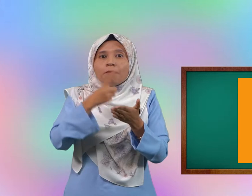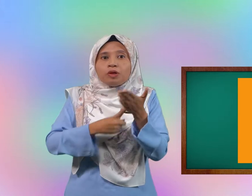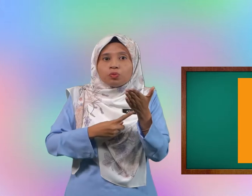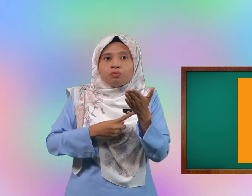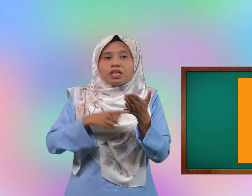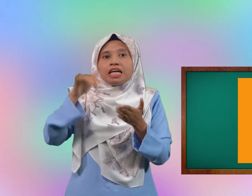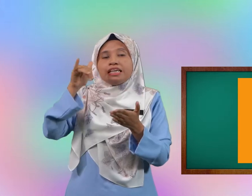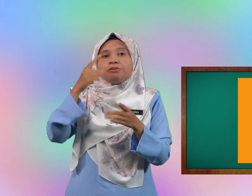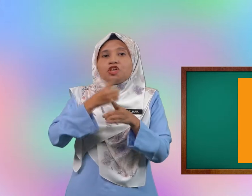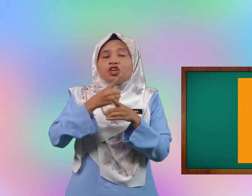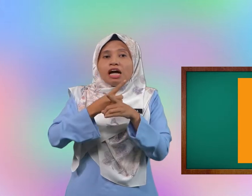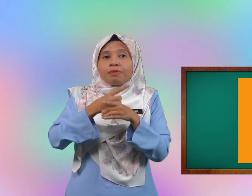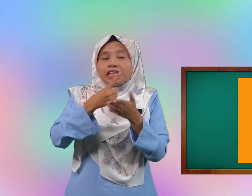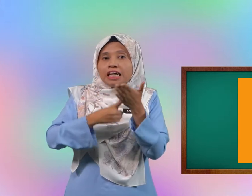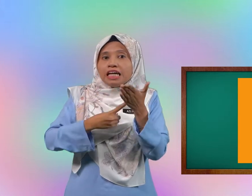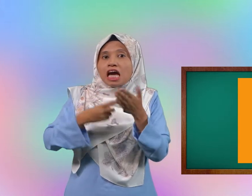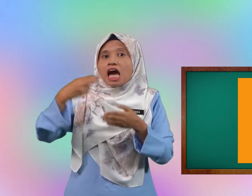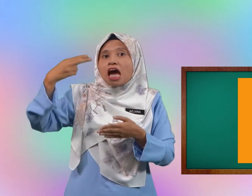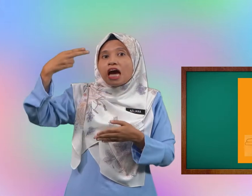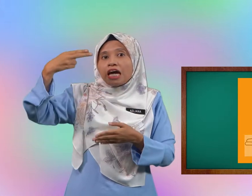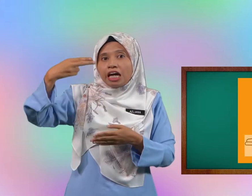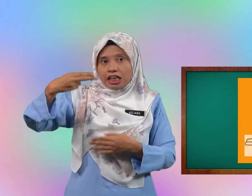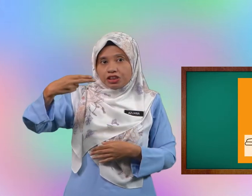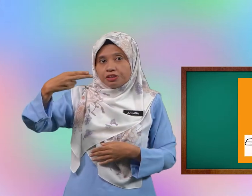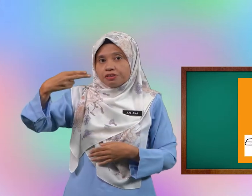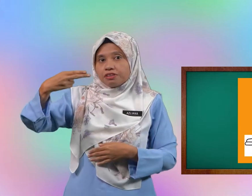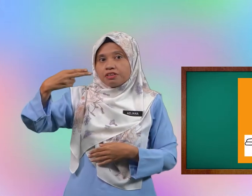apa tu ya betul apa tadi h h